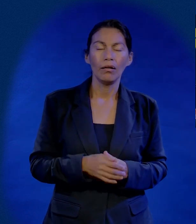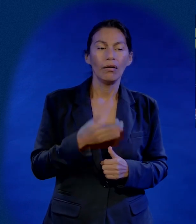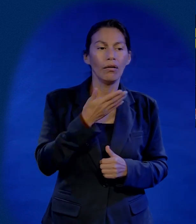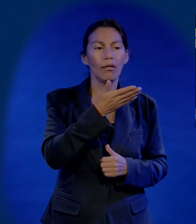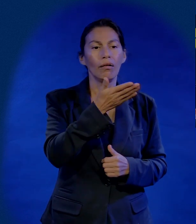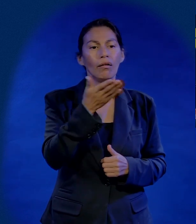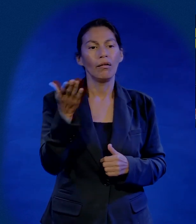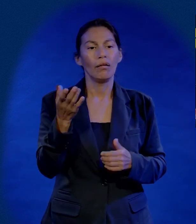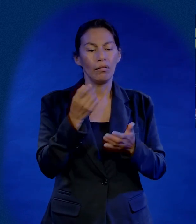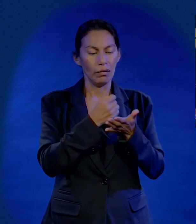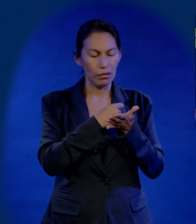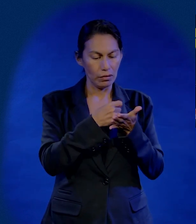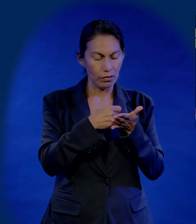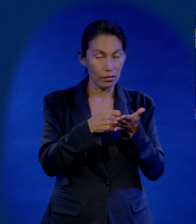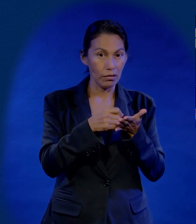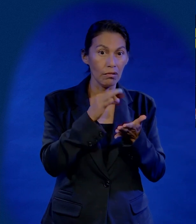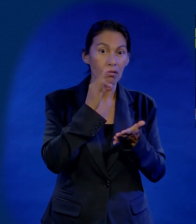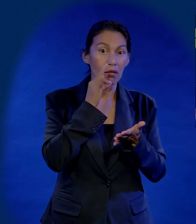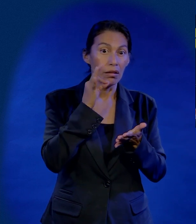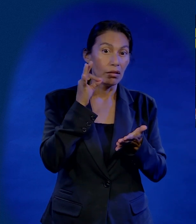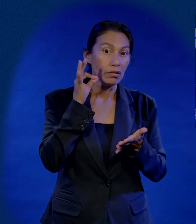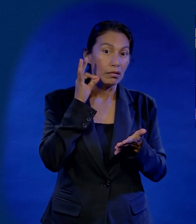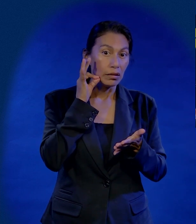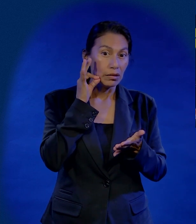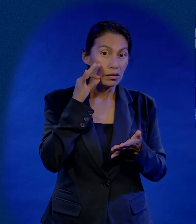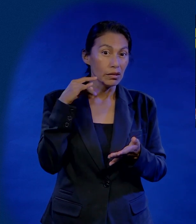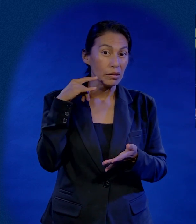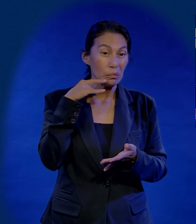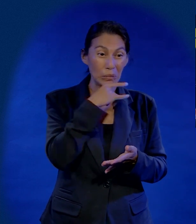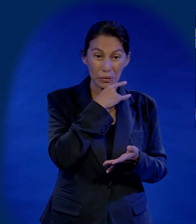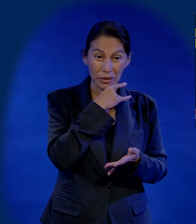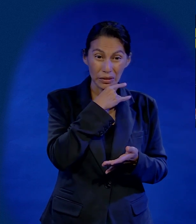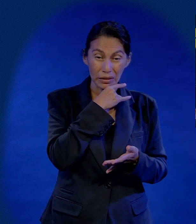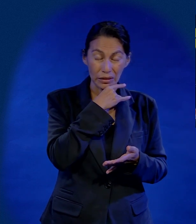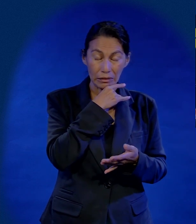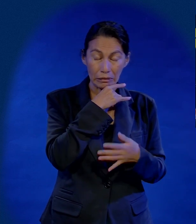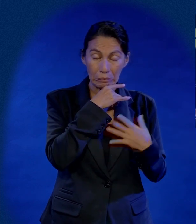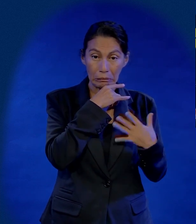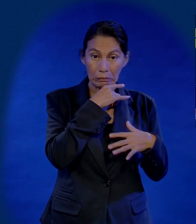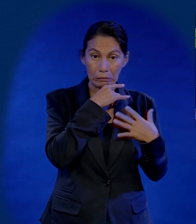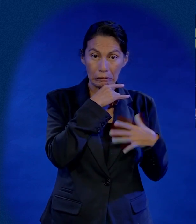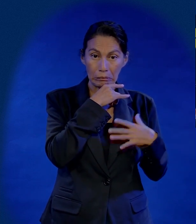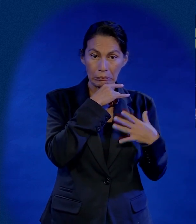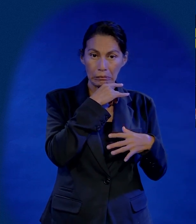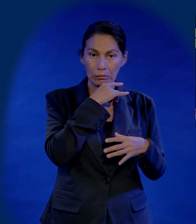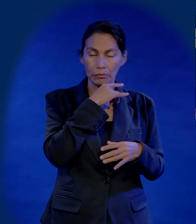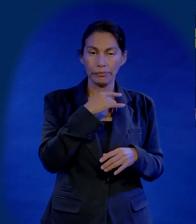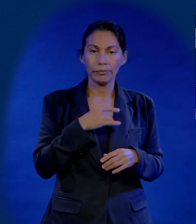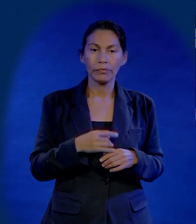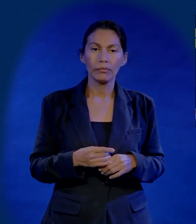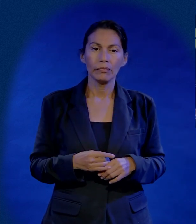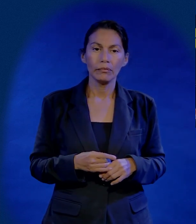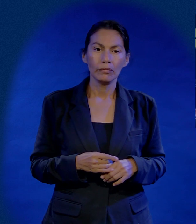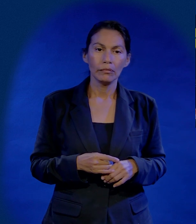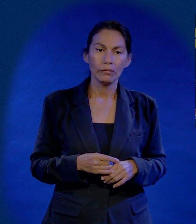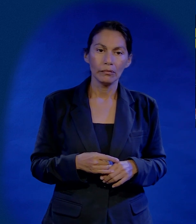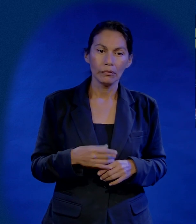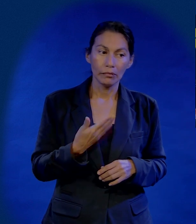escribas y fariseos hipócritas. Ya desde aquí dan ganas de dejar de leer, ¿a poco no? Pero bueno, hay que